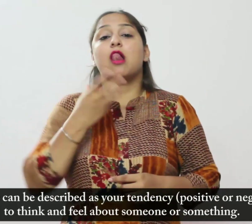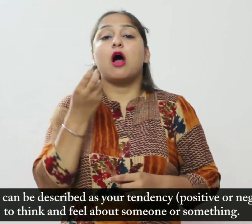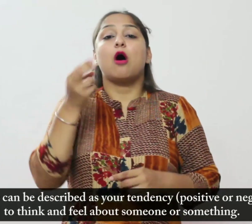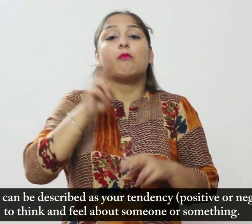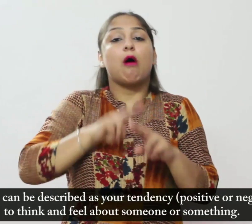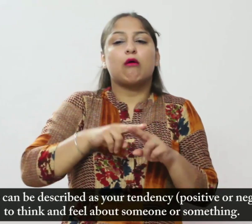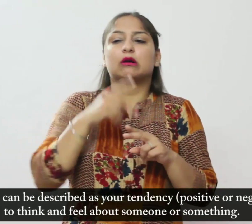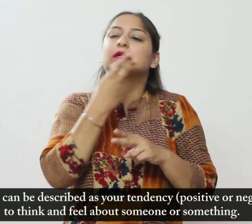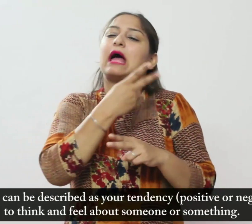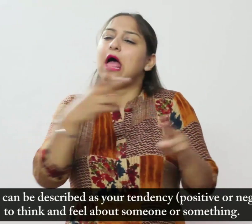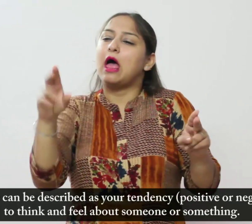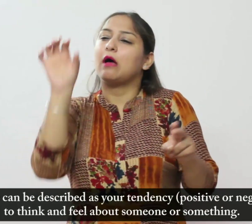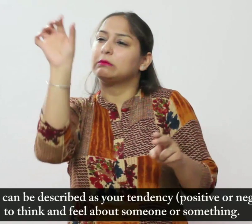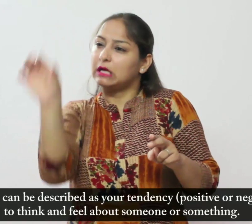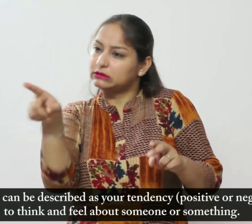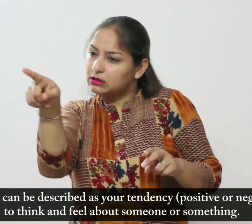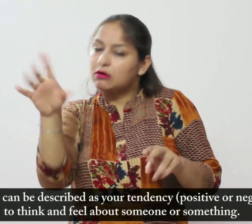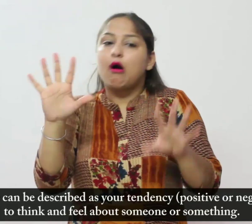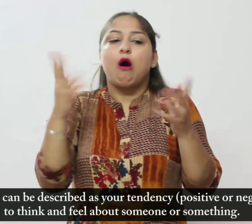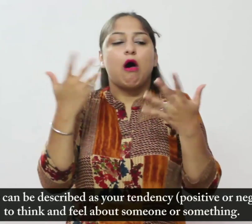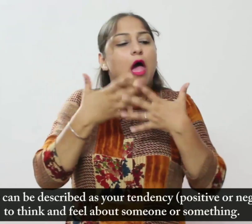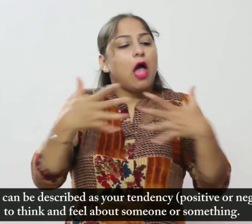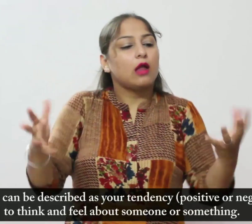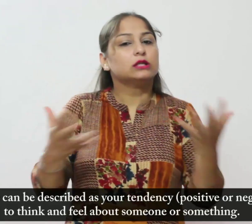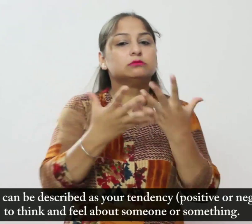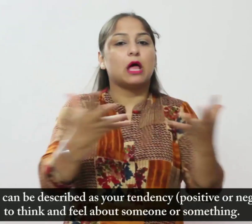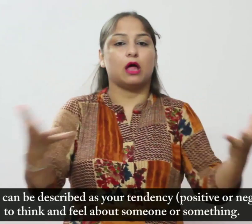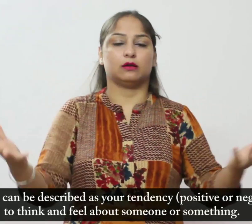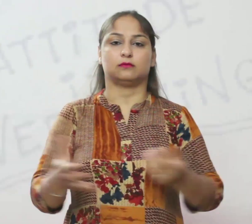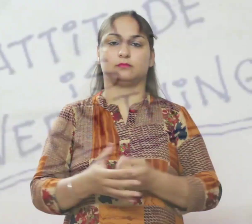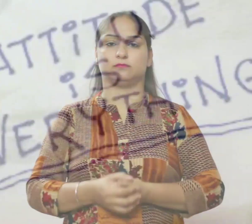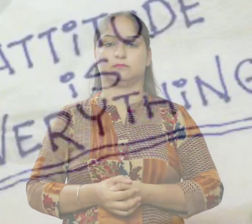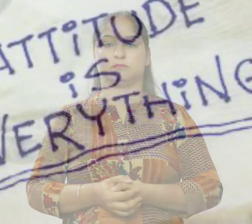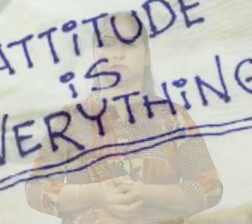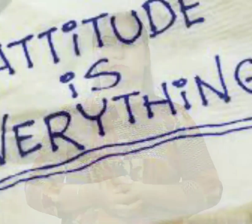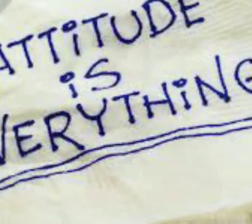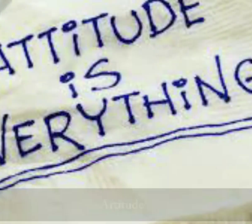सकारात्मक या नकारात्मक के रूप में वर्णिट किया जा सकता है